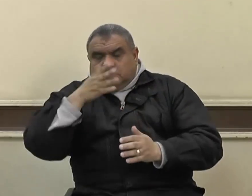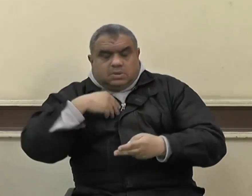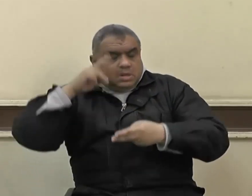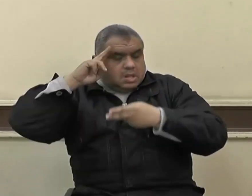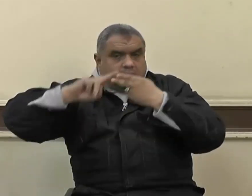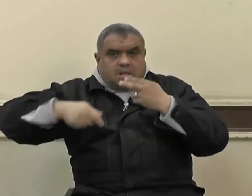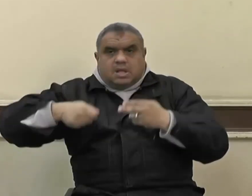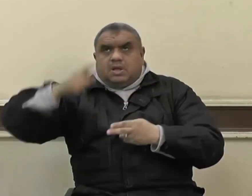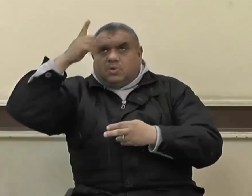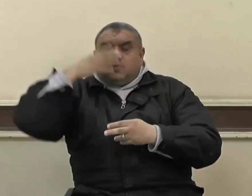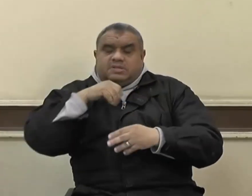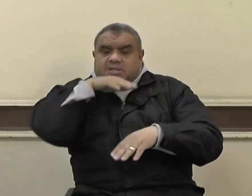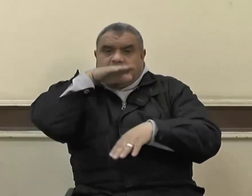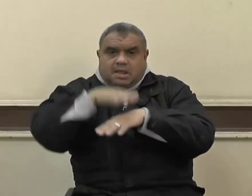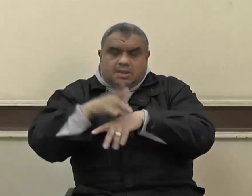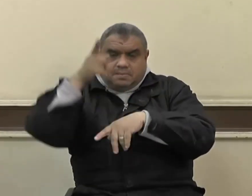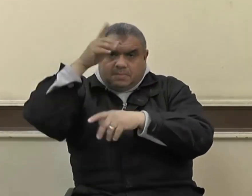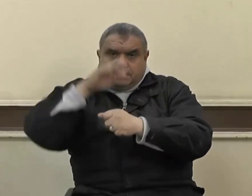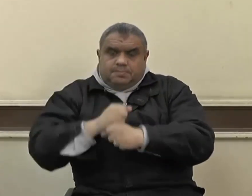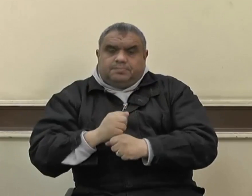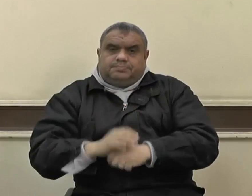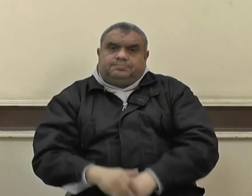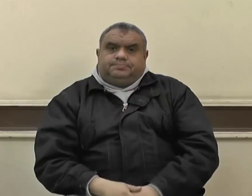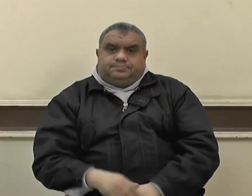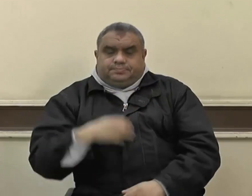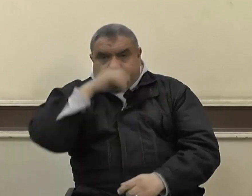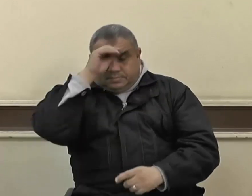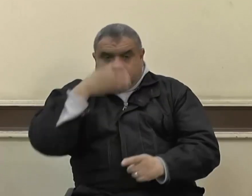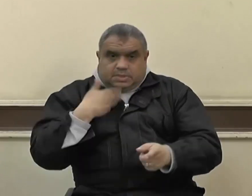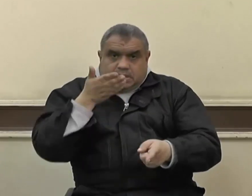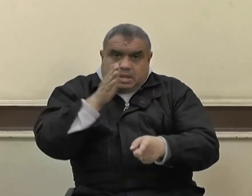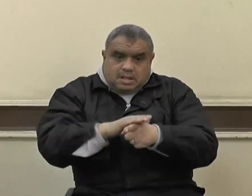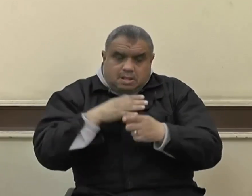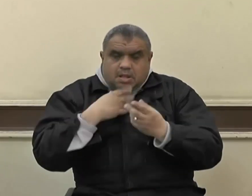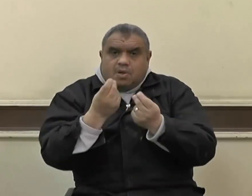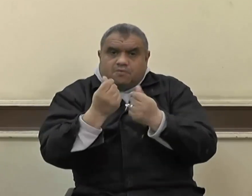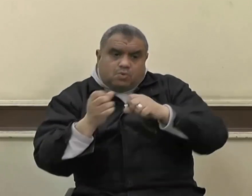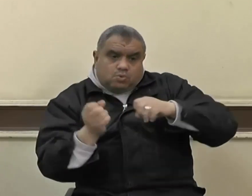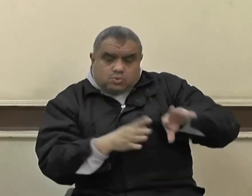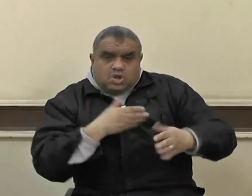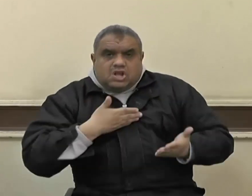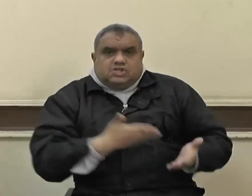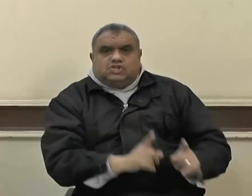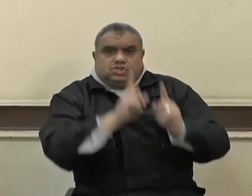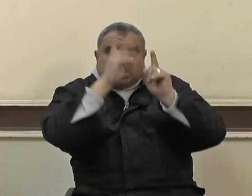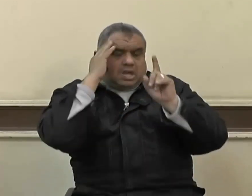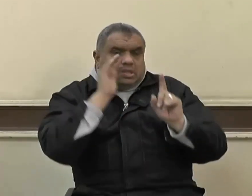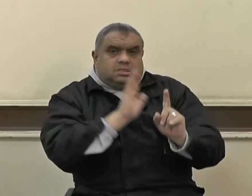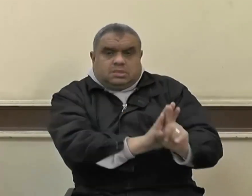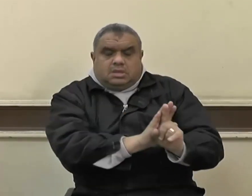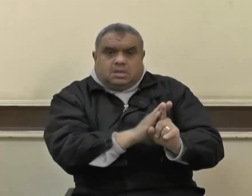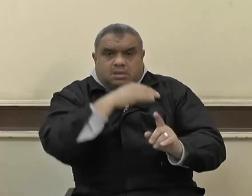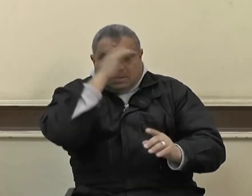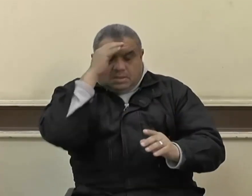دون أهله فهو شهيد ويقول صلى الله عليه وسلم القتيل شهيد